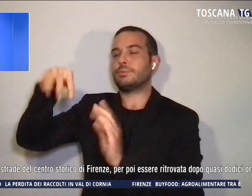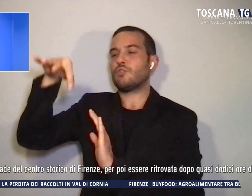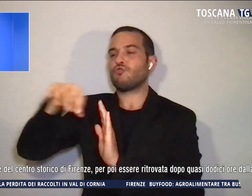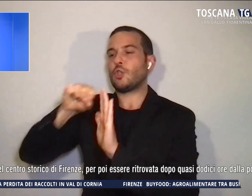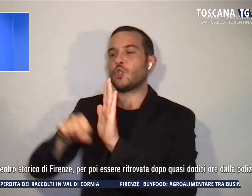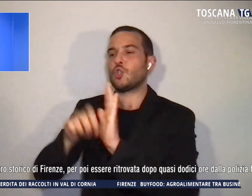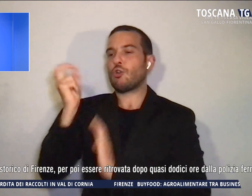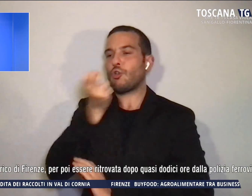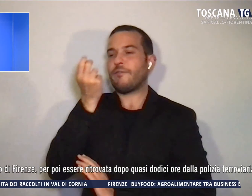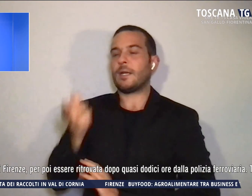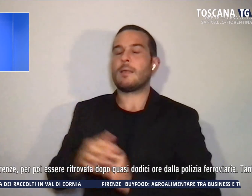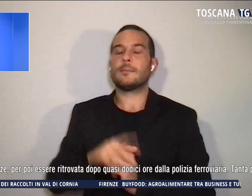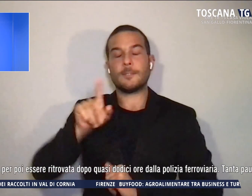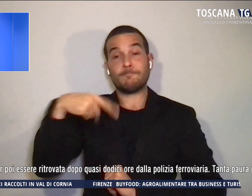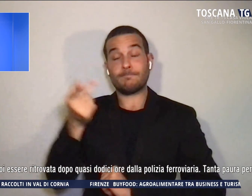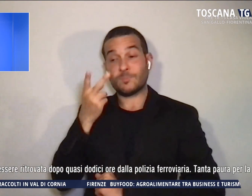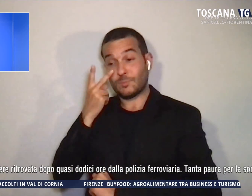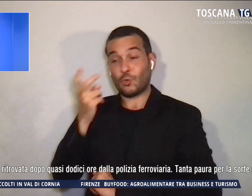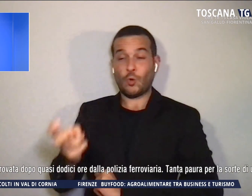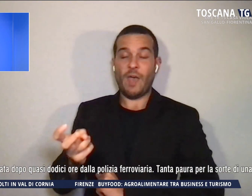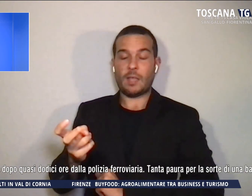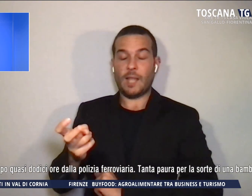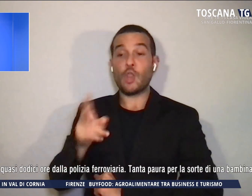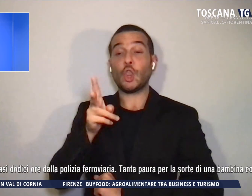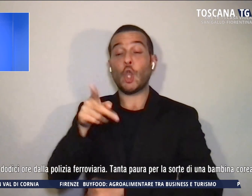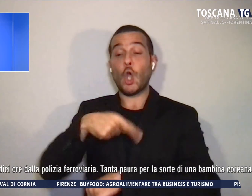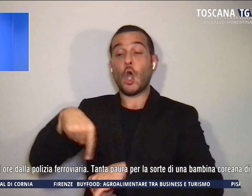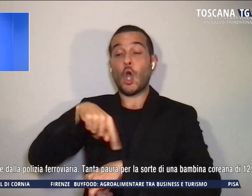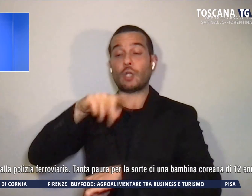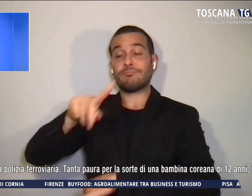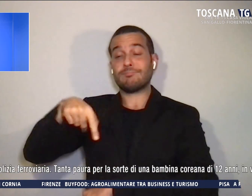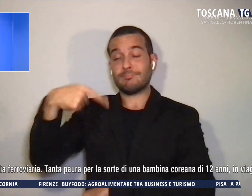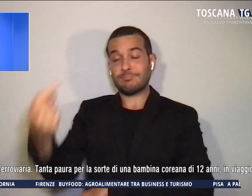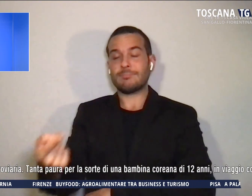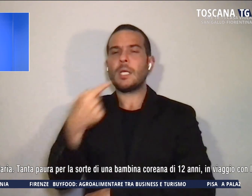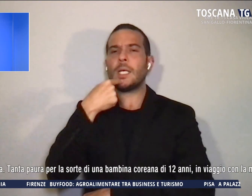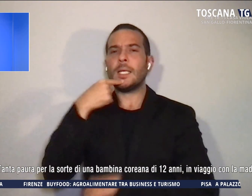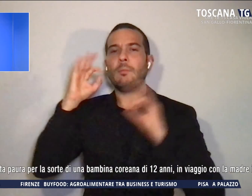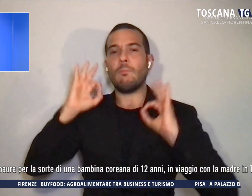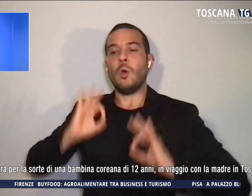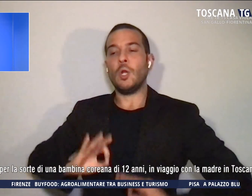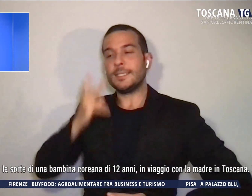ritrovata, dopo quasi 12 ore, dalla Polizia Ferroviaria.